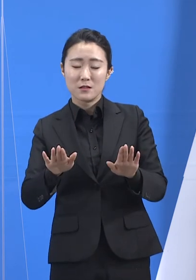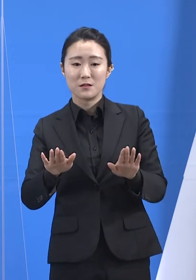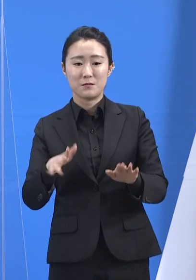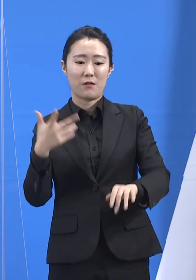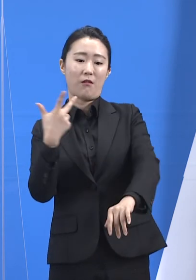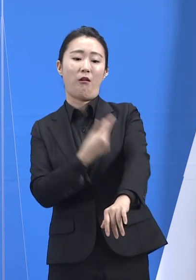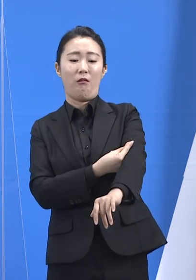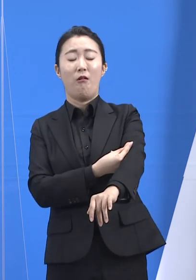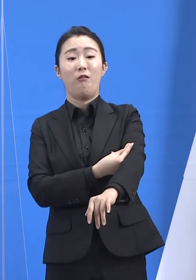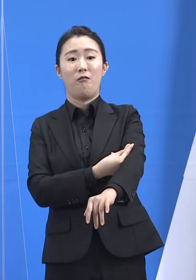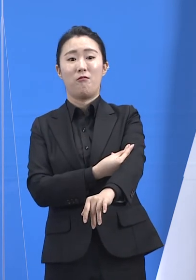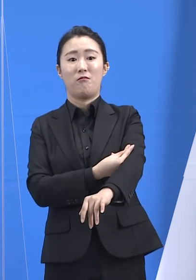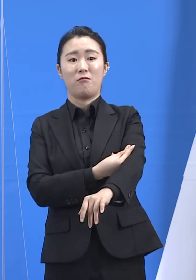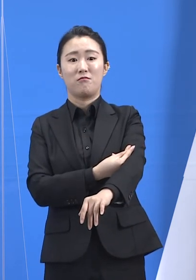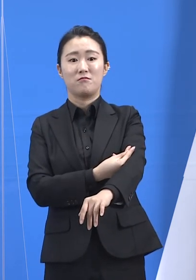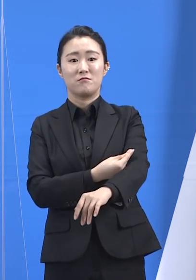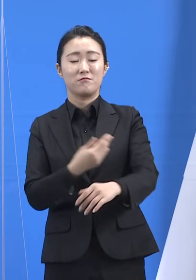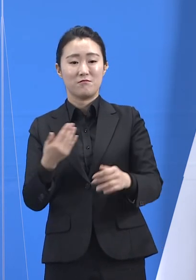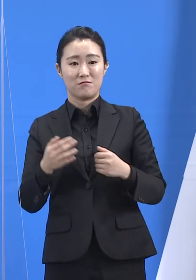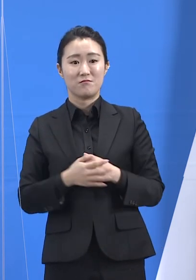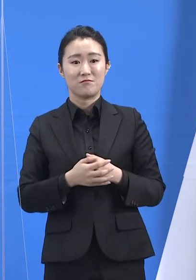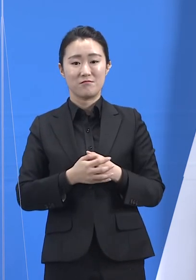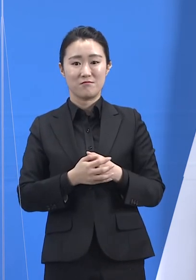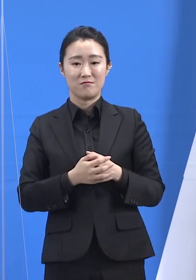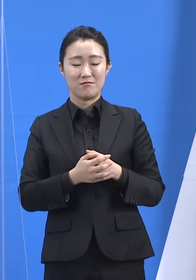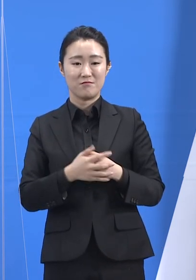현대과학기술의 놀라운 성과이기도 합니다.